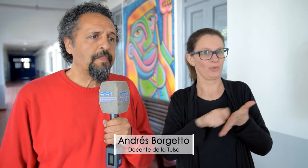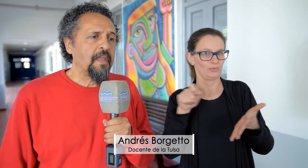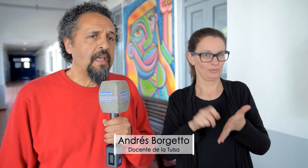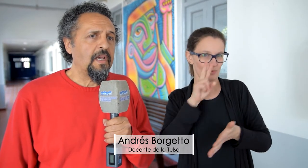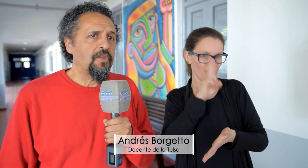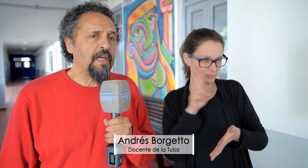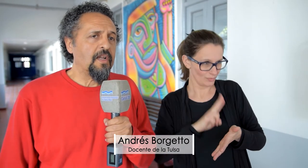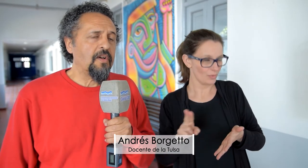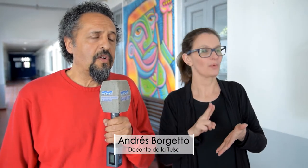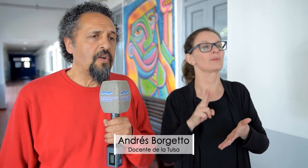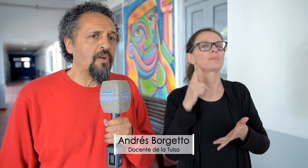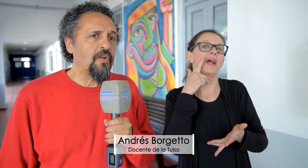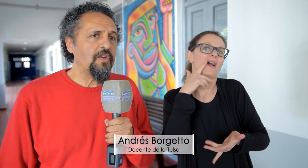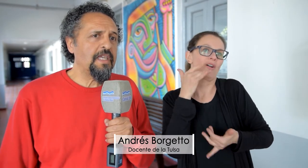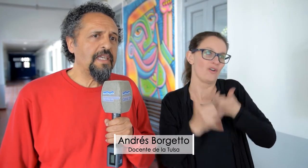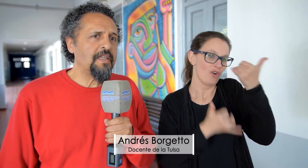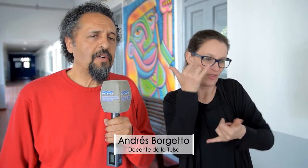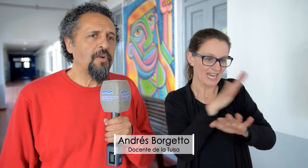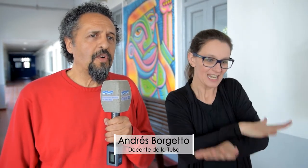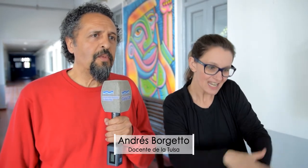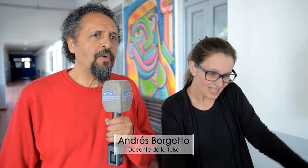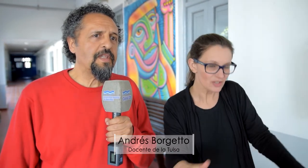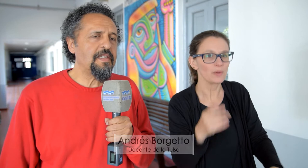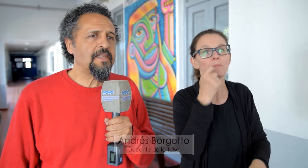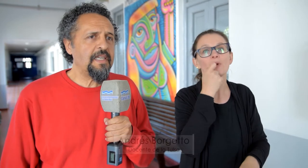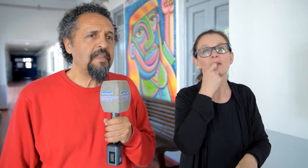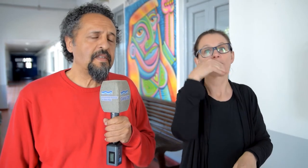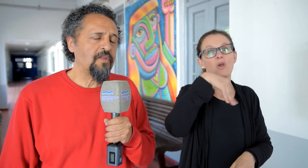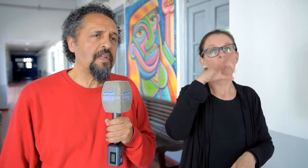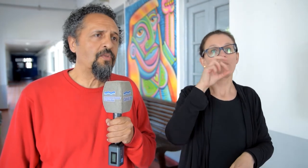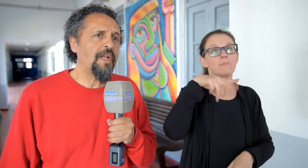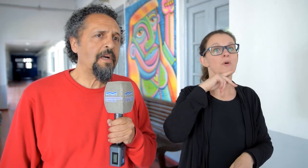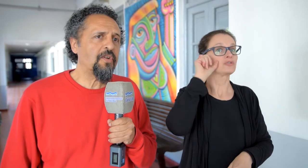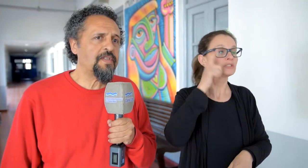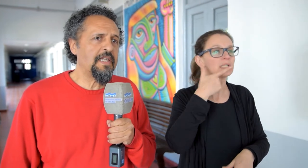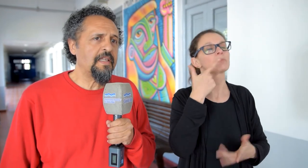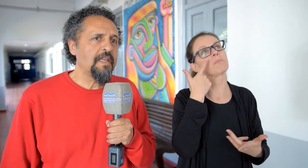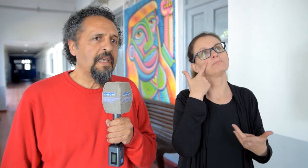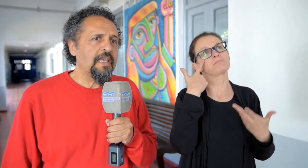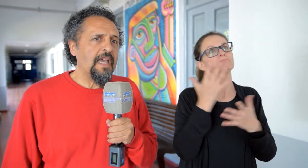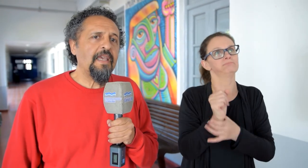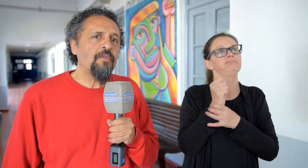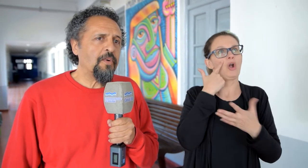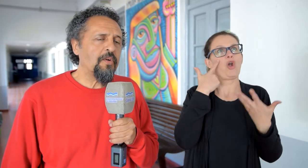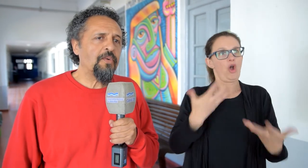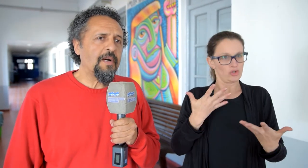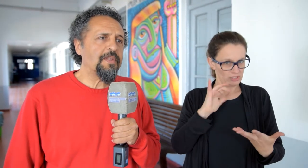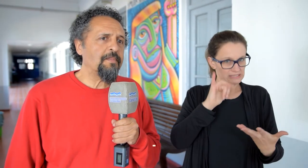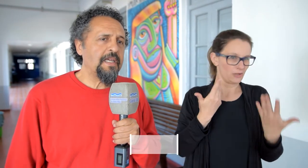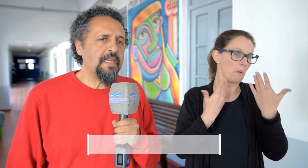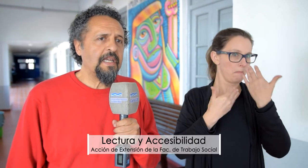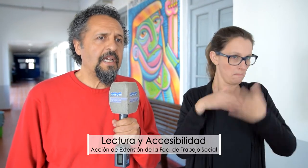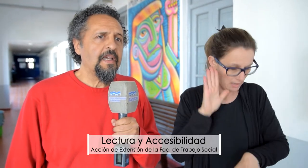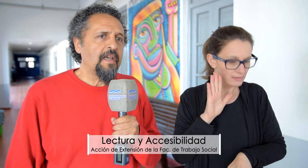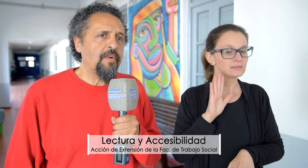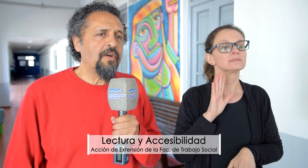contar con los niñes, como Montes, son autoras más conocidas. Y ahí un poco buscamos